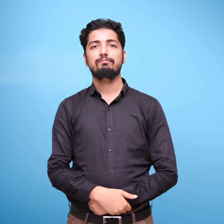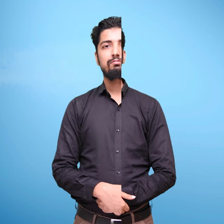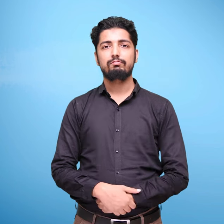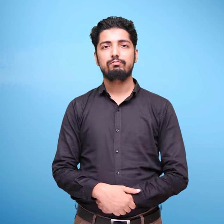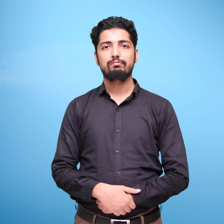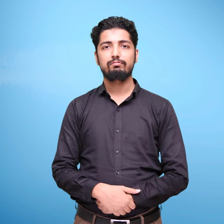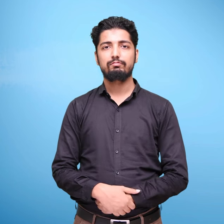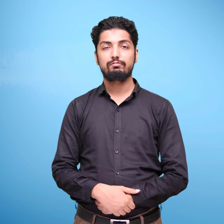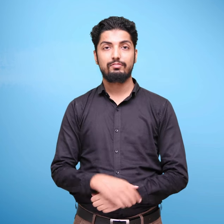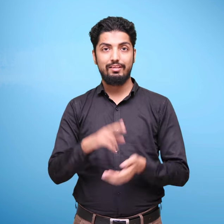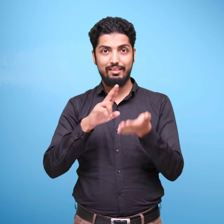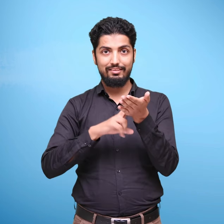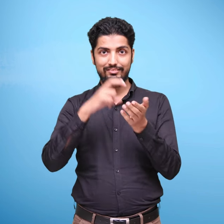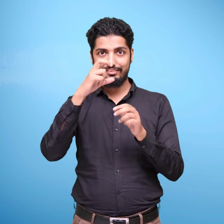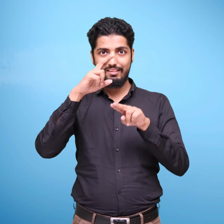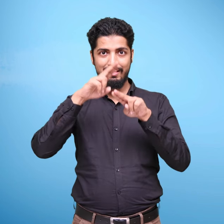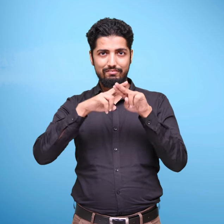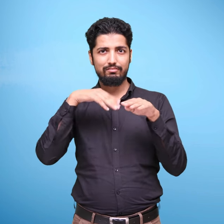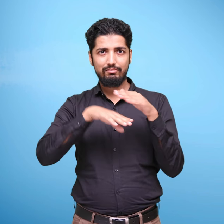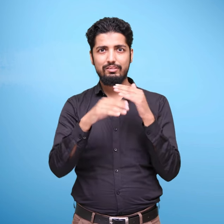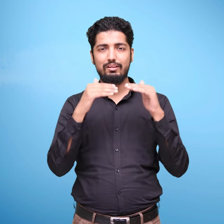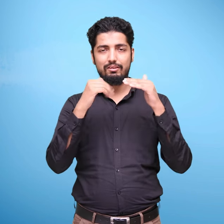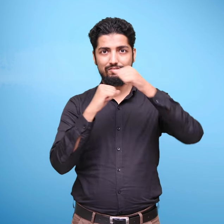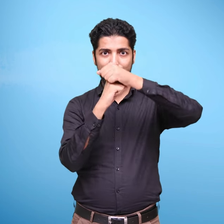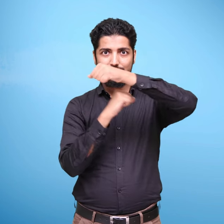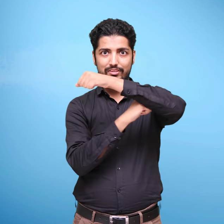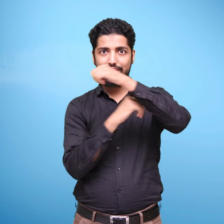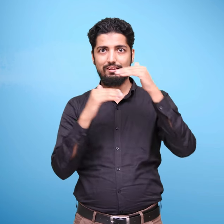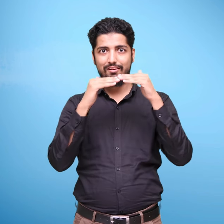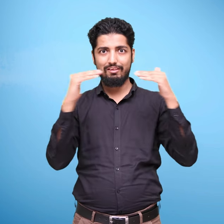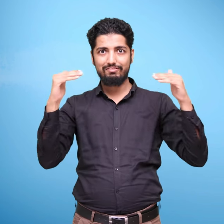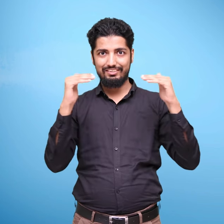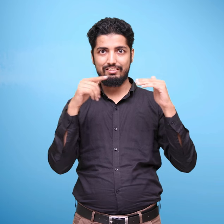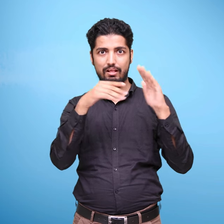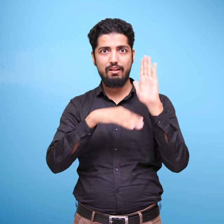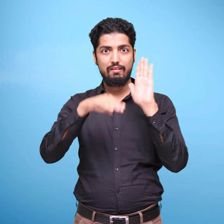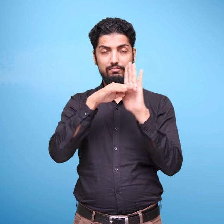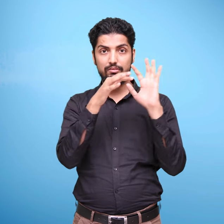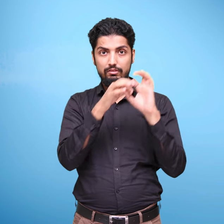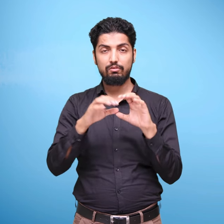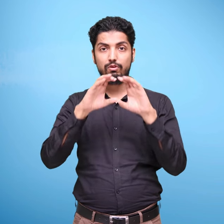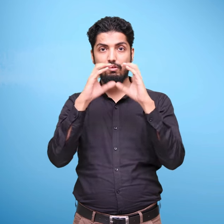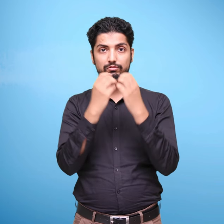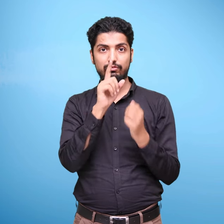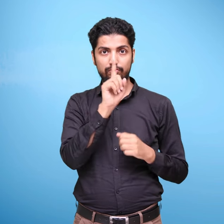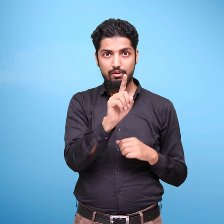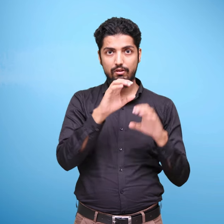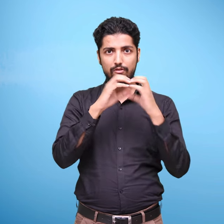आधार भूत स्तर की पाठ जर्या, जिसमें कक्षा एक और दो भी समाहित हैं, सीखने के खेल आधारित